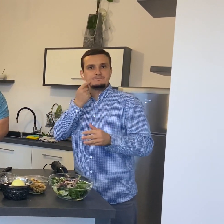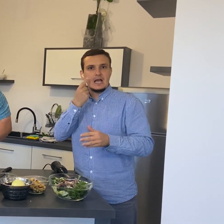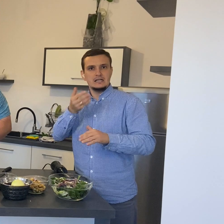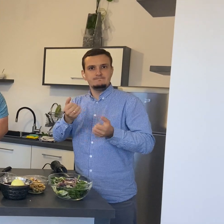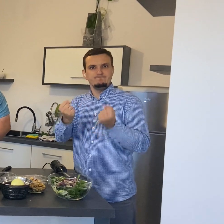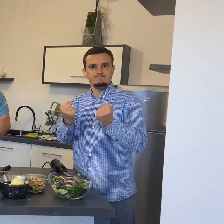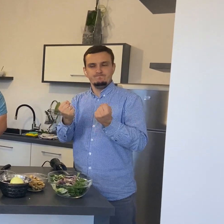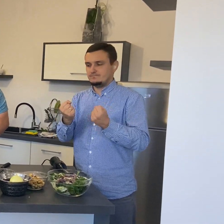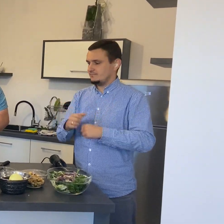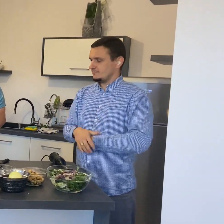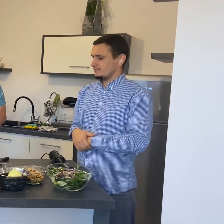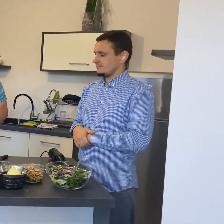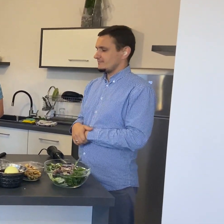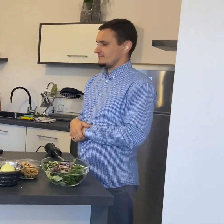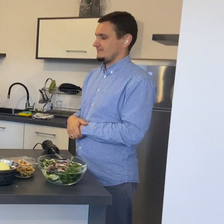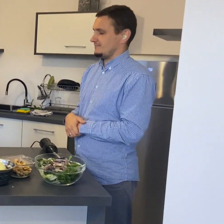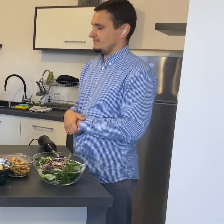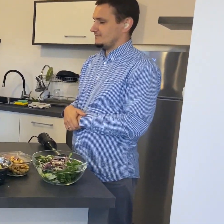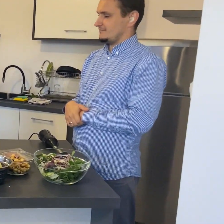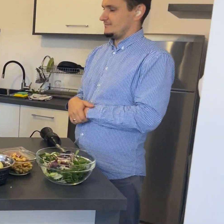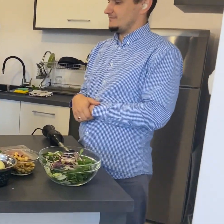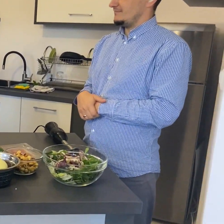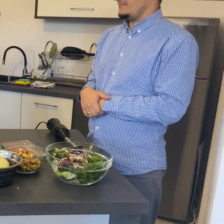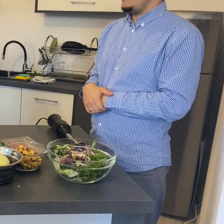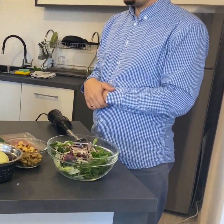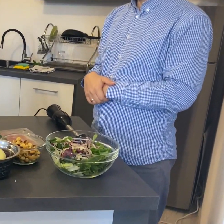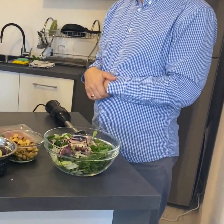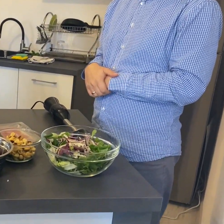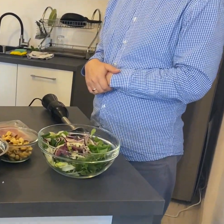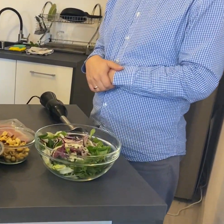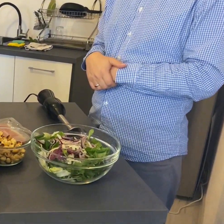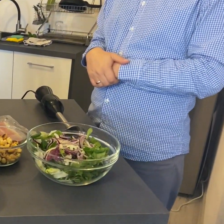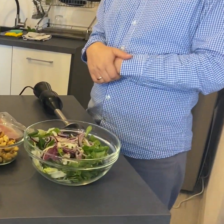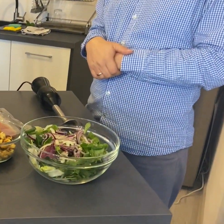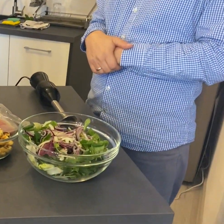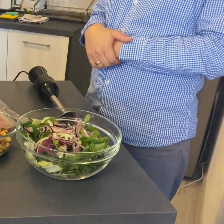Czerwona Dla zaostrzenia Czerwona cebulka. Czerwona